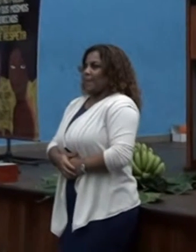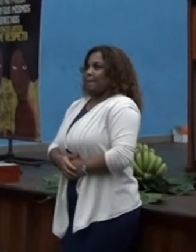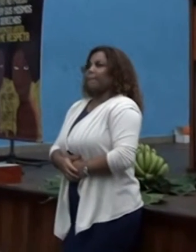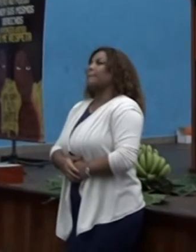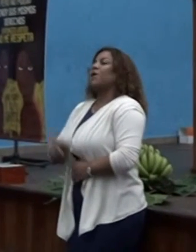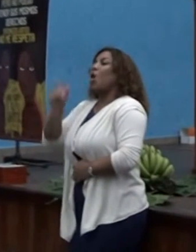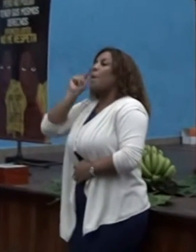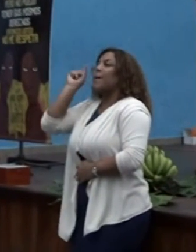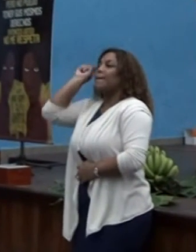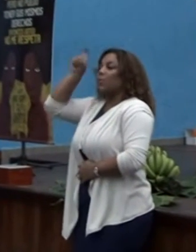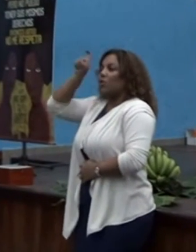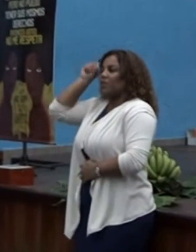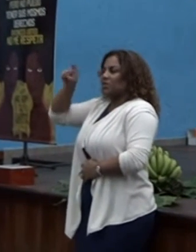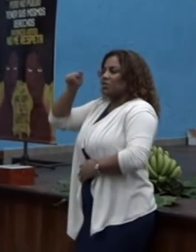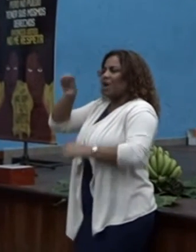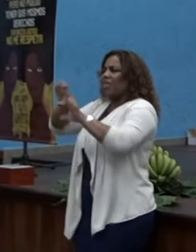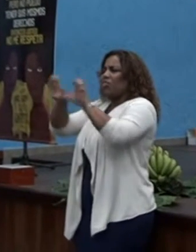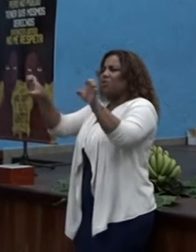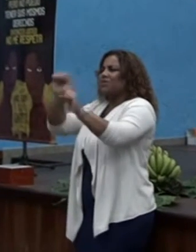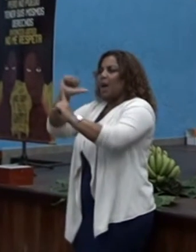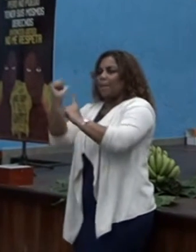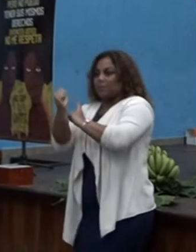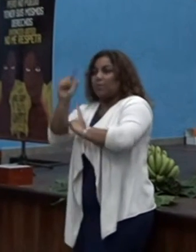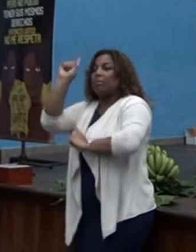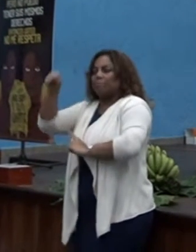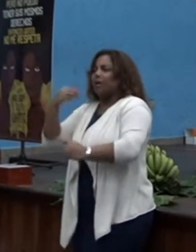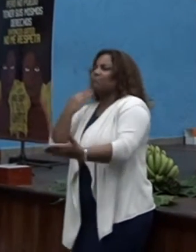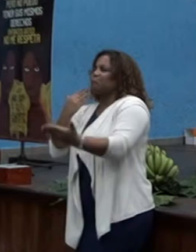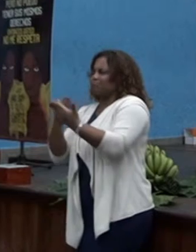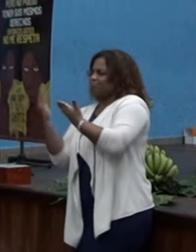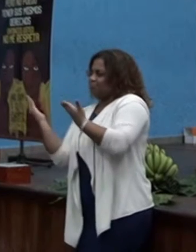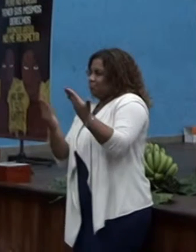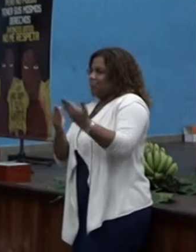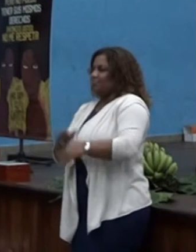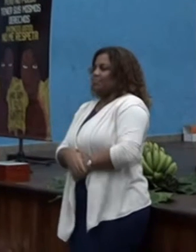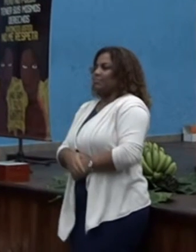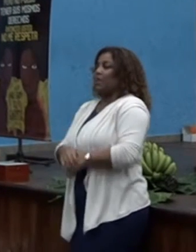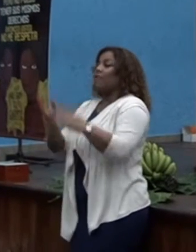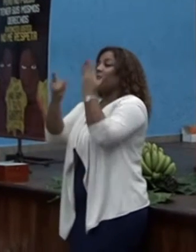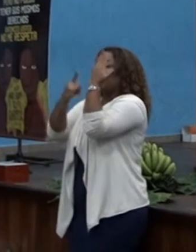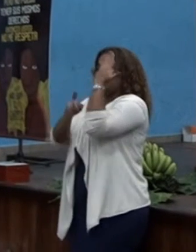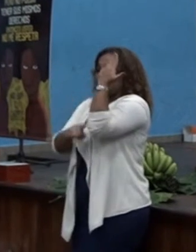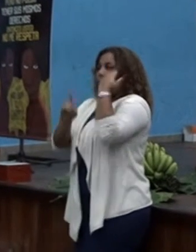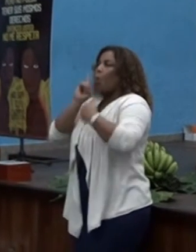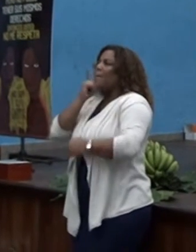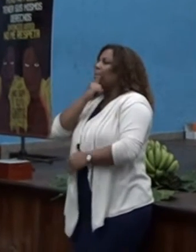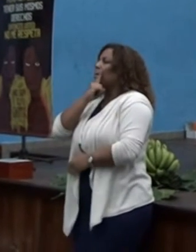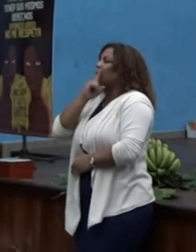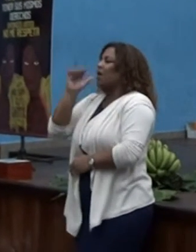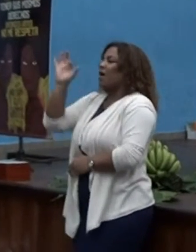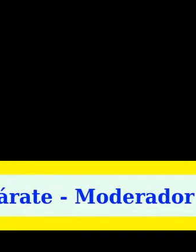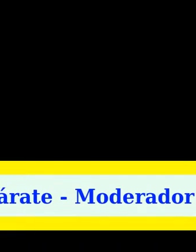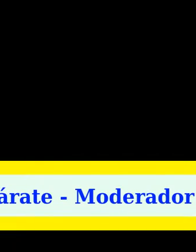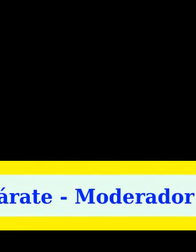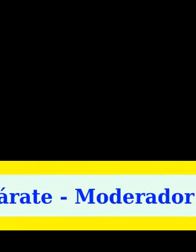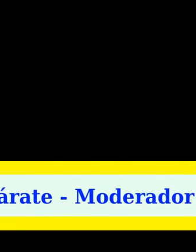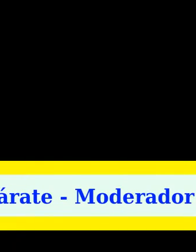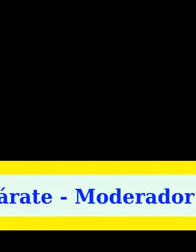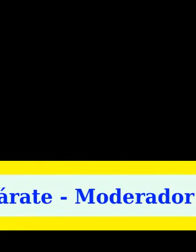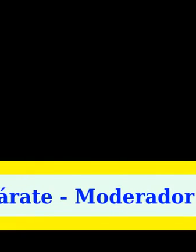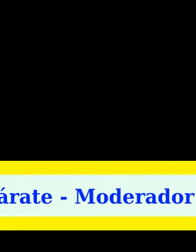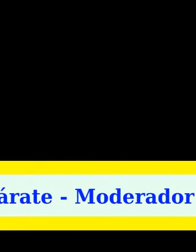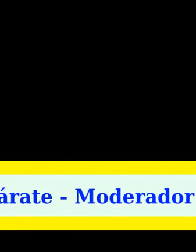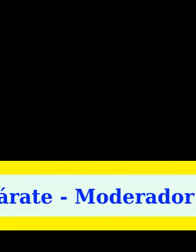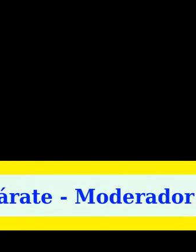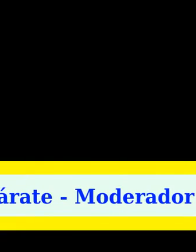El profesor de Educación Ambiental, Giovanni Capobianco. Psicólogo Félix Rodríguez por el Instituto Autónomo del Consejo